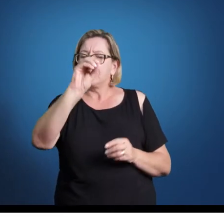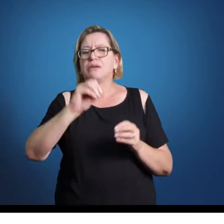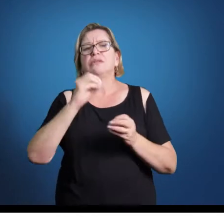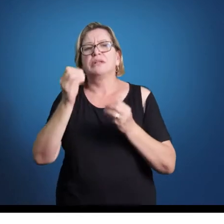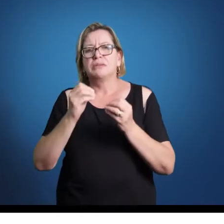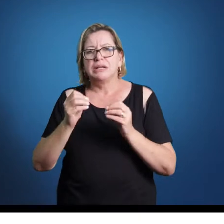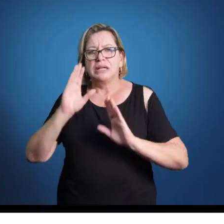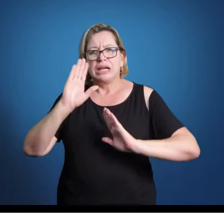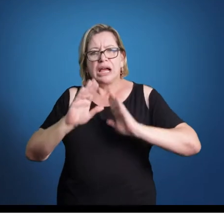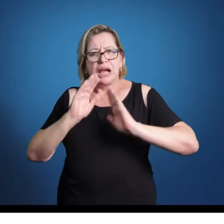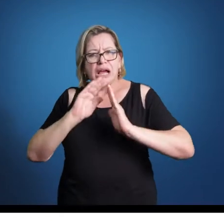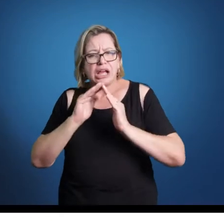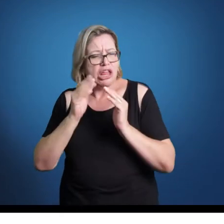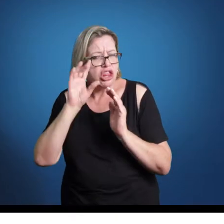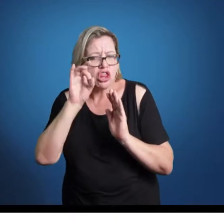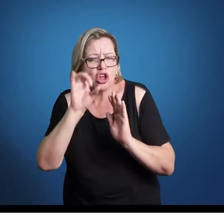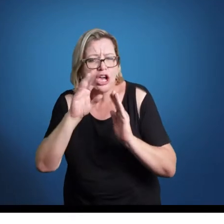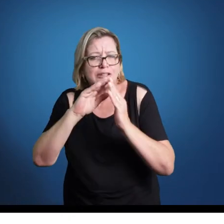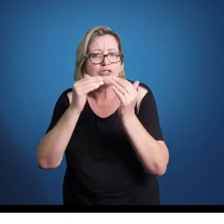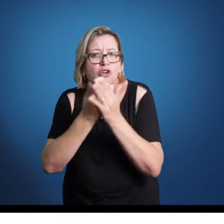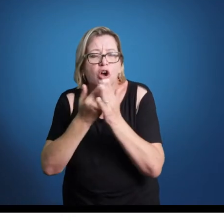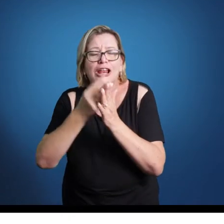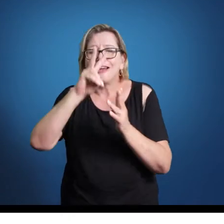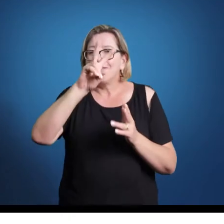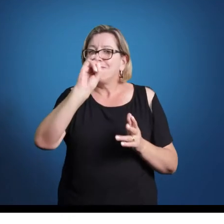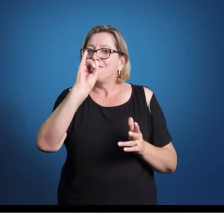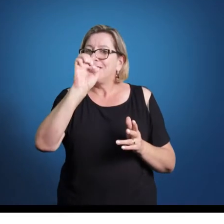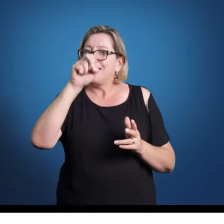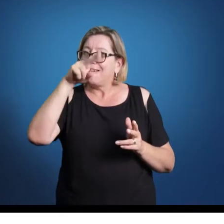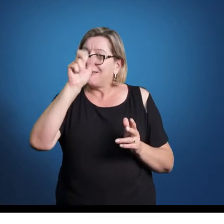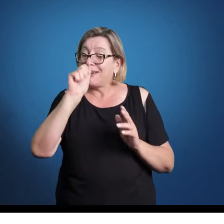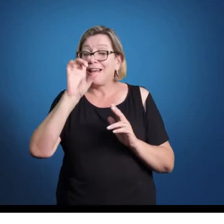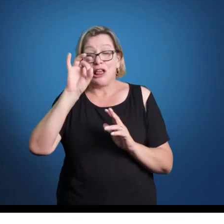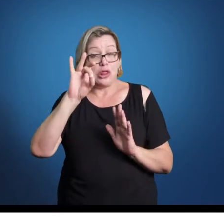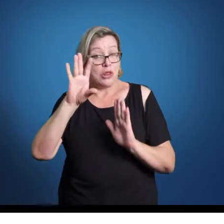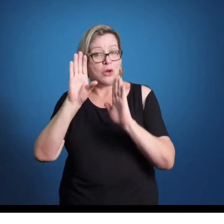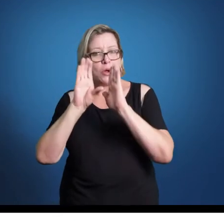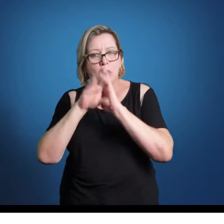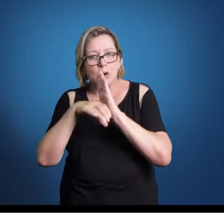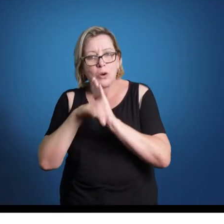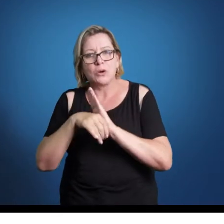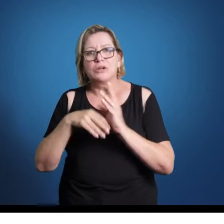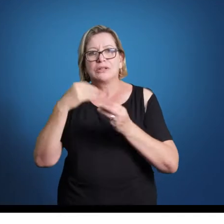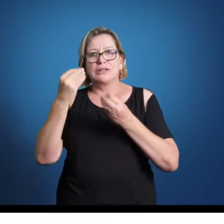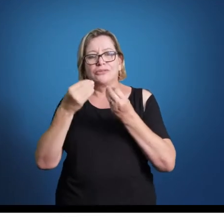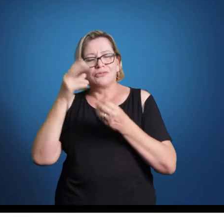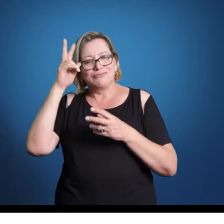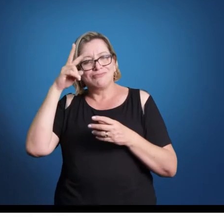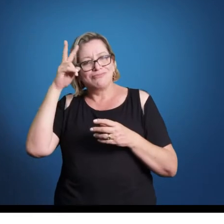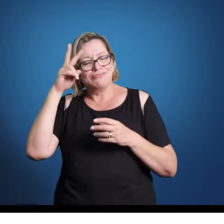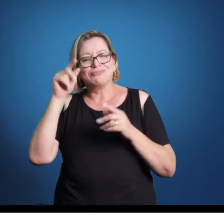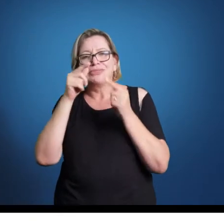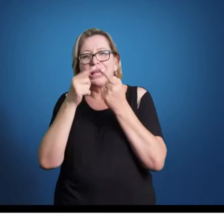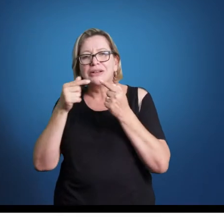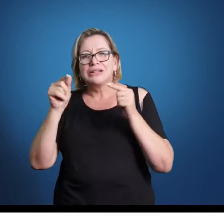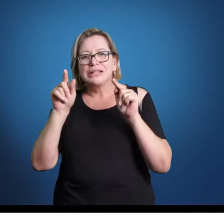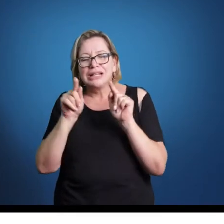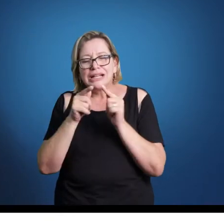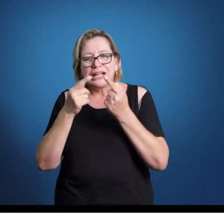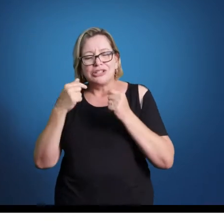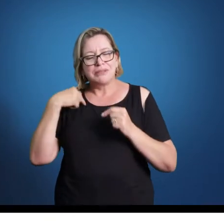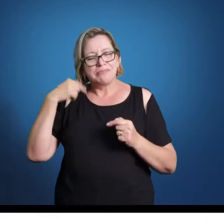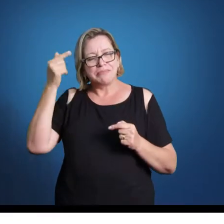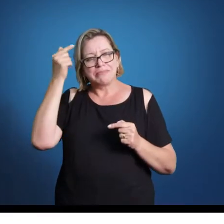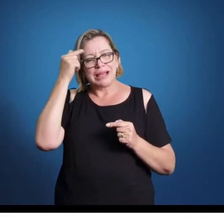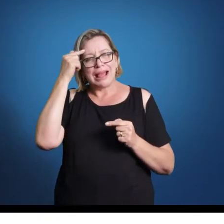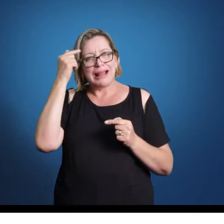conceito. E quando se fala em Escola de Viena em termos de história da música, se pensa em três grandes nomes que eu recomendo